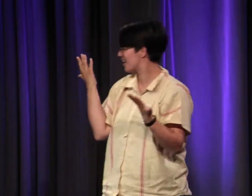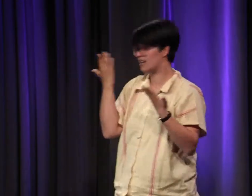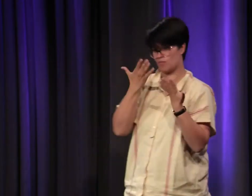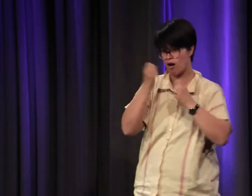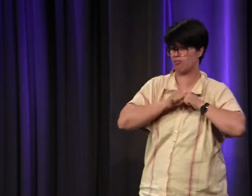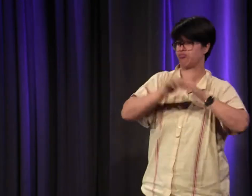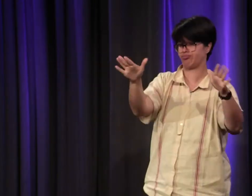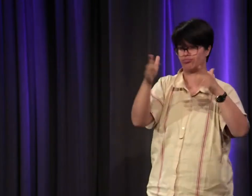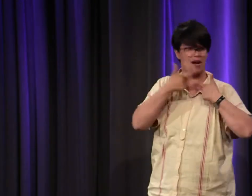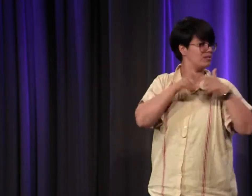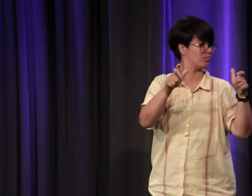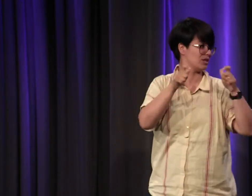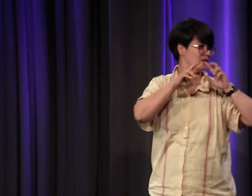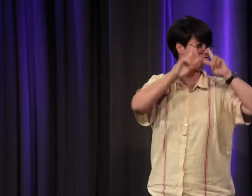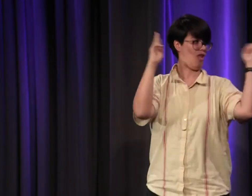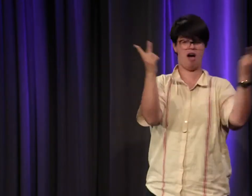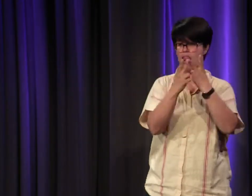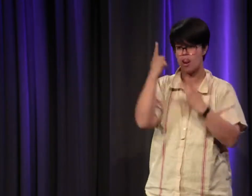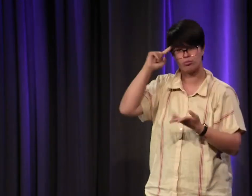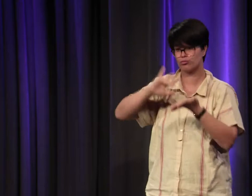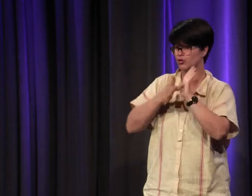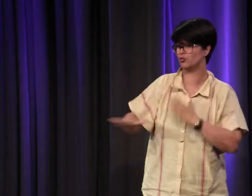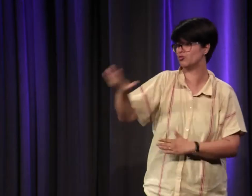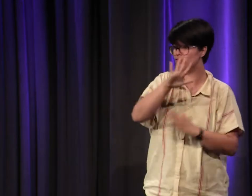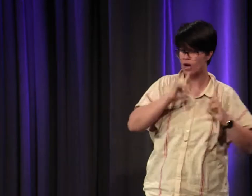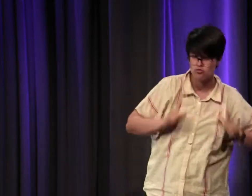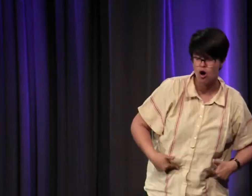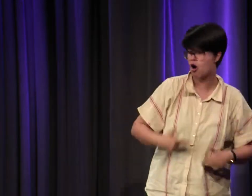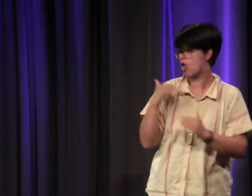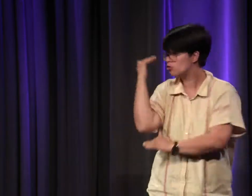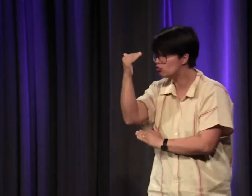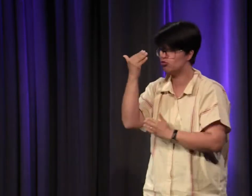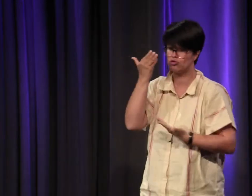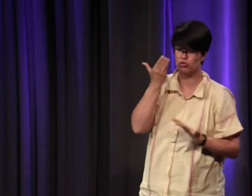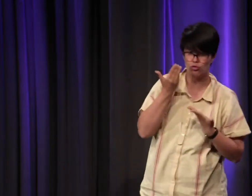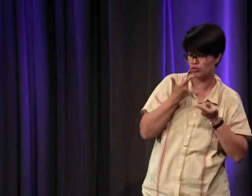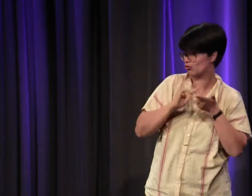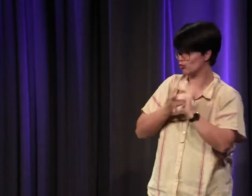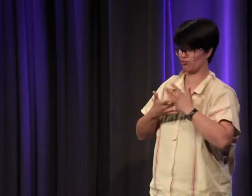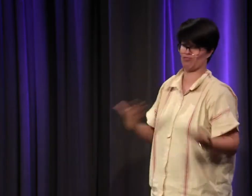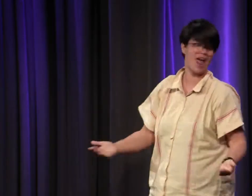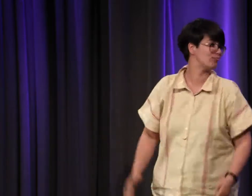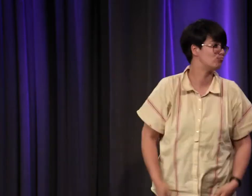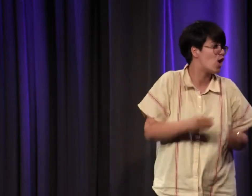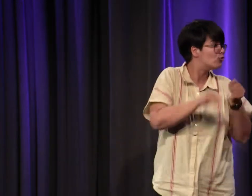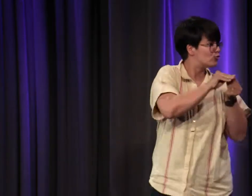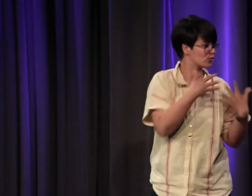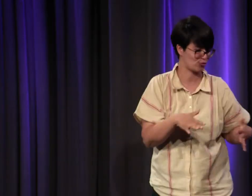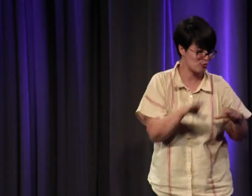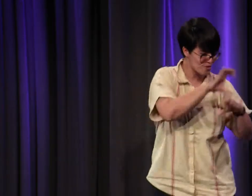ans peut-être on l'espère on puisse transmettre diffuser des supports accessibles à tous pour les scolaires pour les adultes pour tout